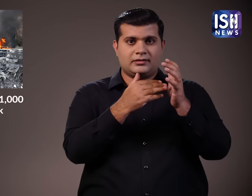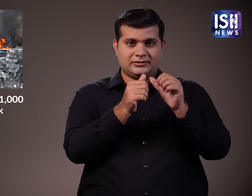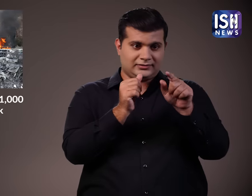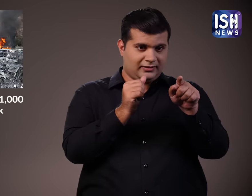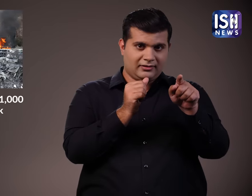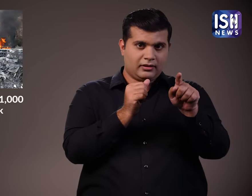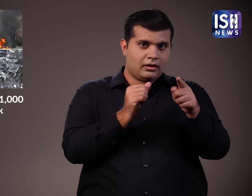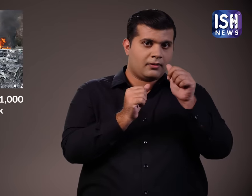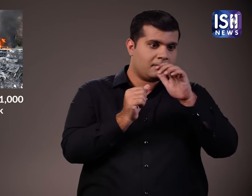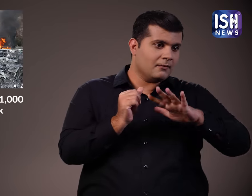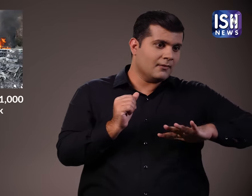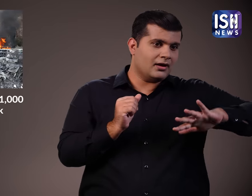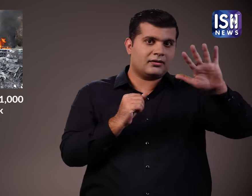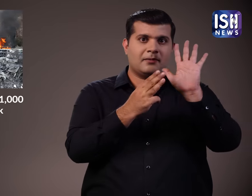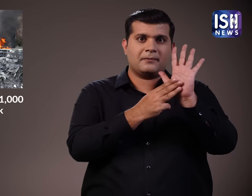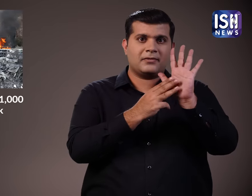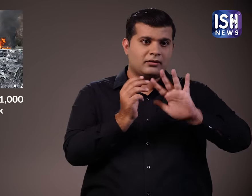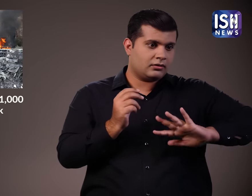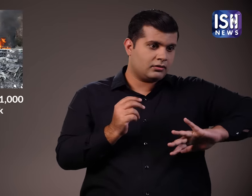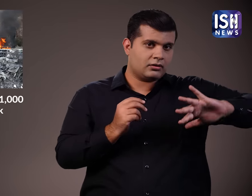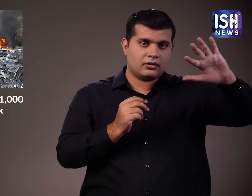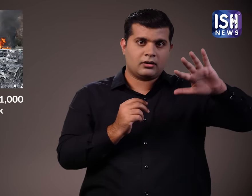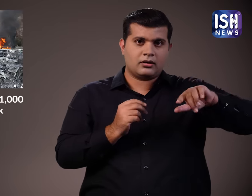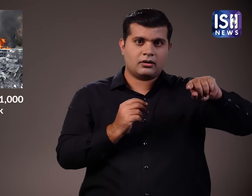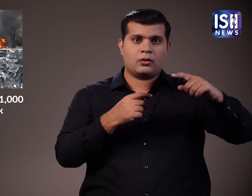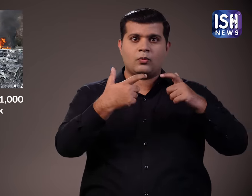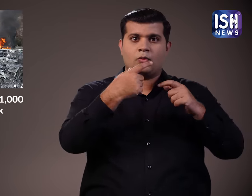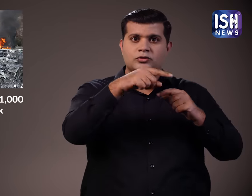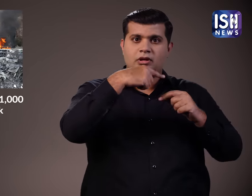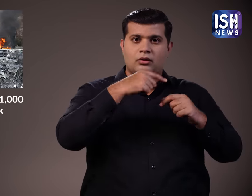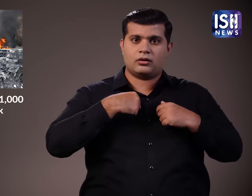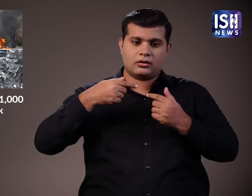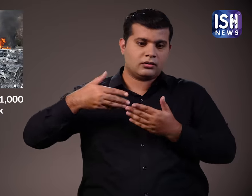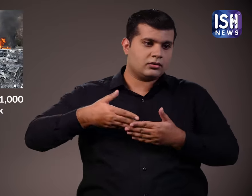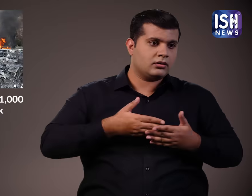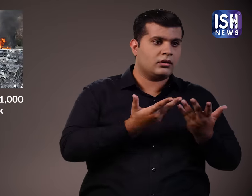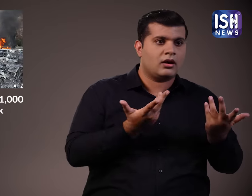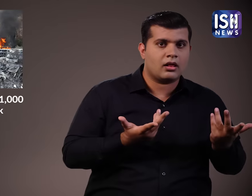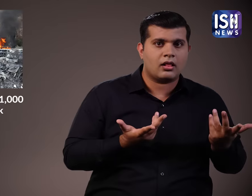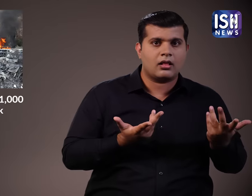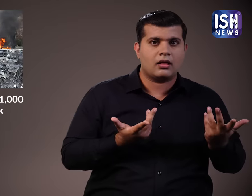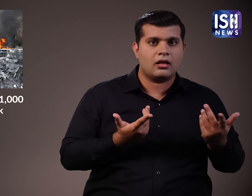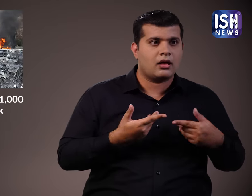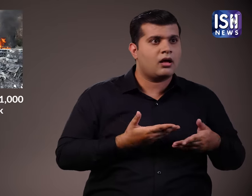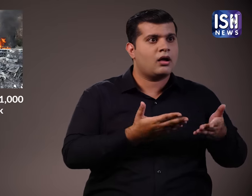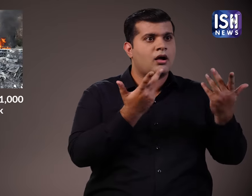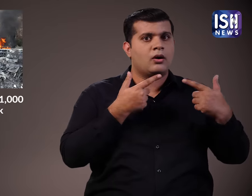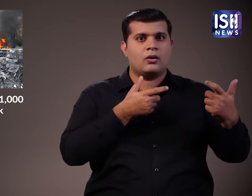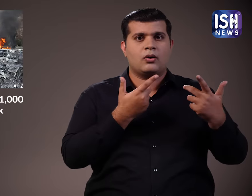यदि युद जारी रहा तो परियोजना को समस्याओं का सामना करना पड़ सकता है क्योंकि ये मार्क गाजा पट्टी के